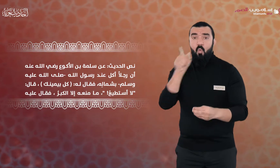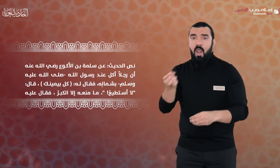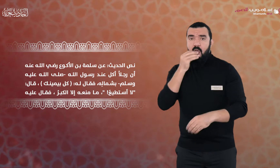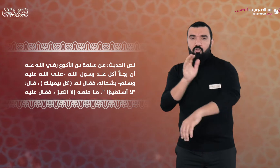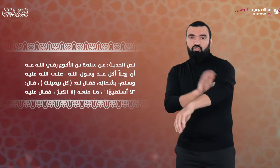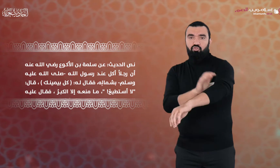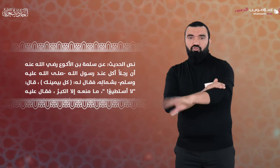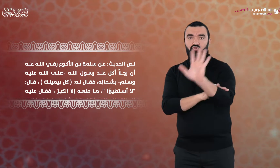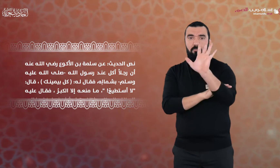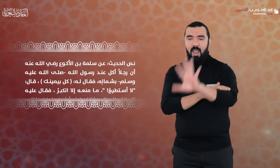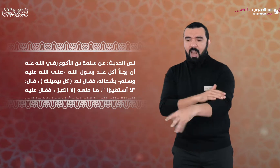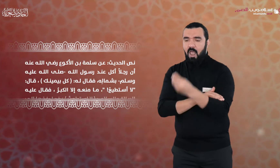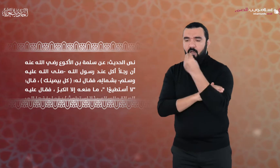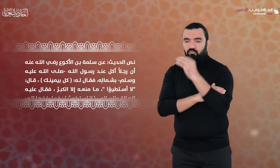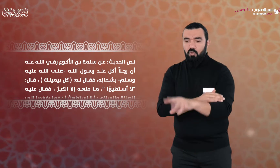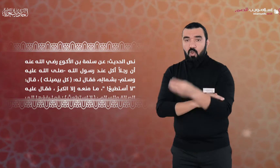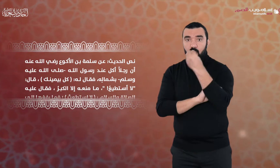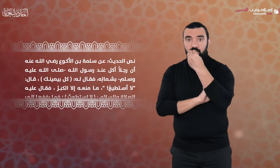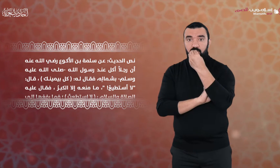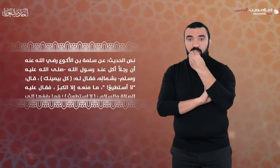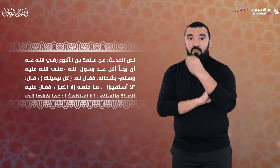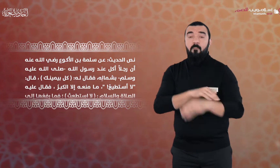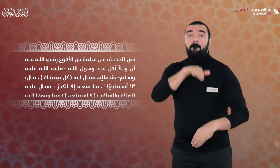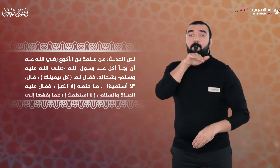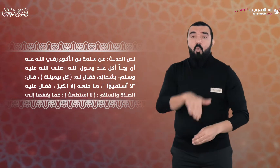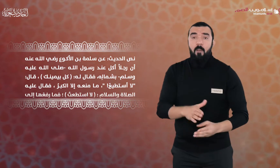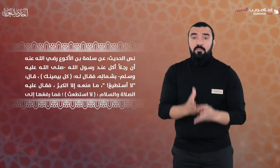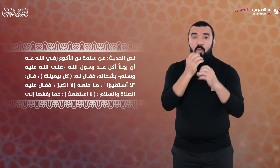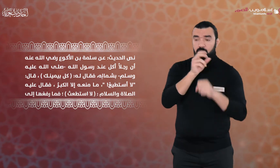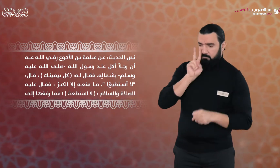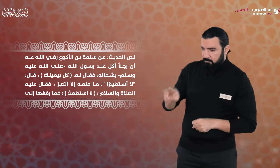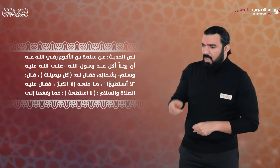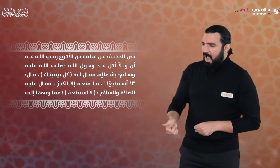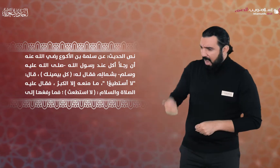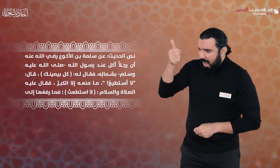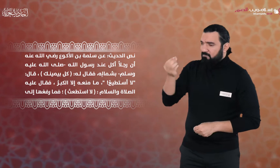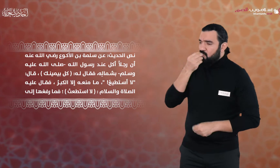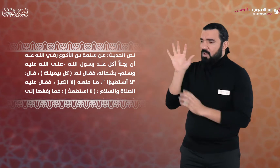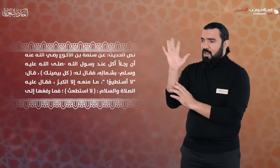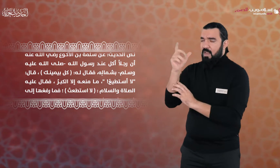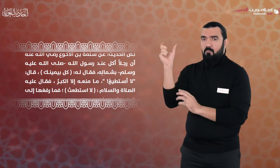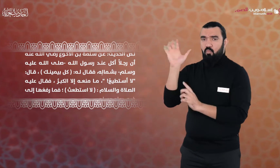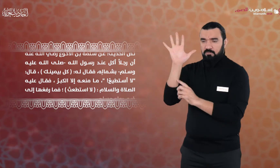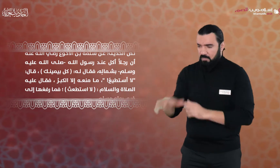فقال له كل بيمينك قال